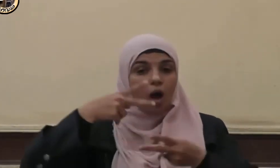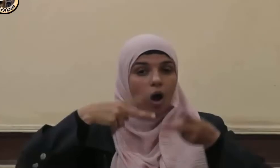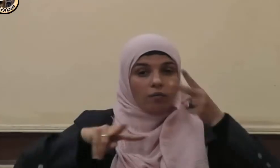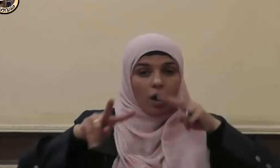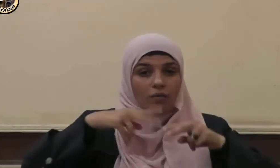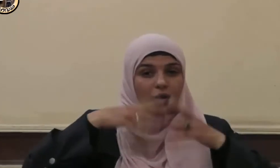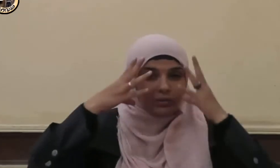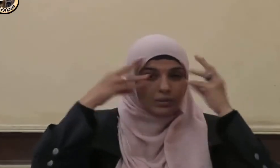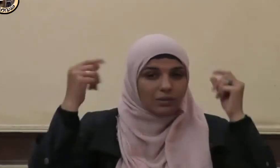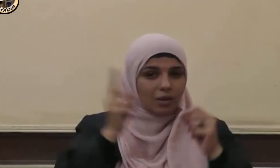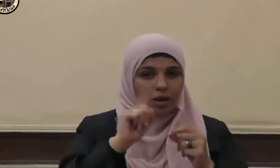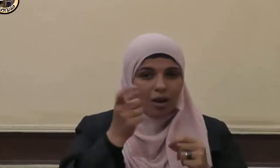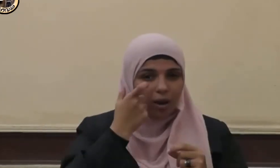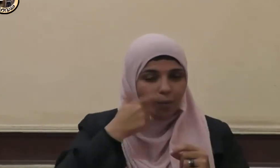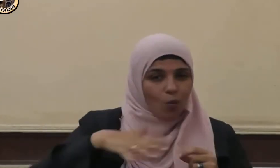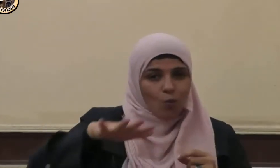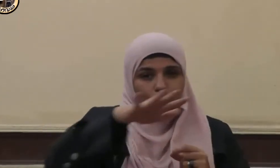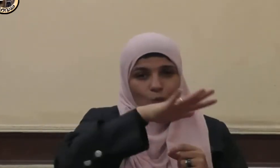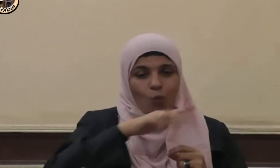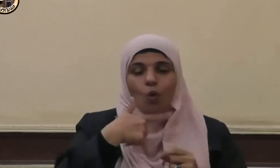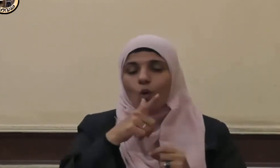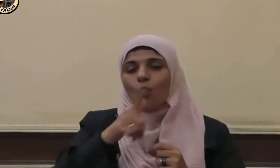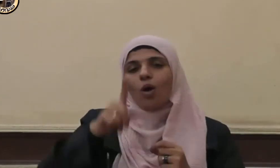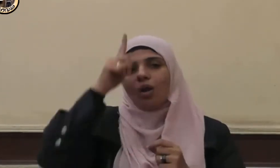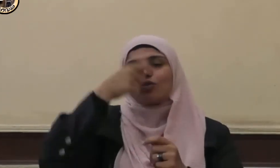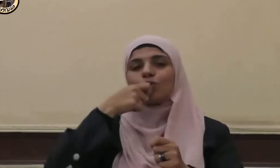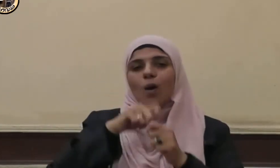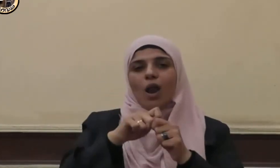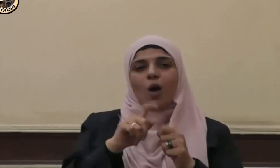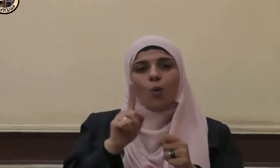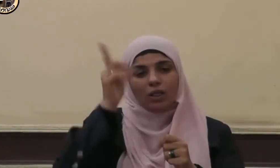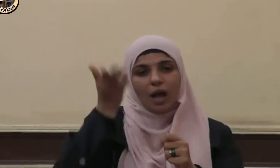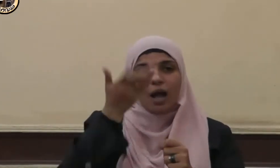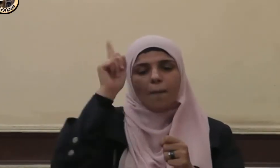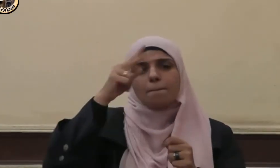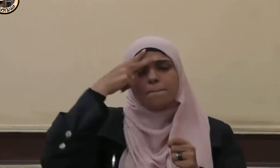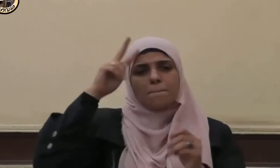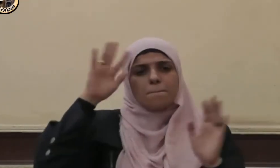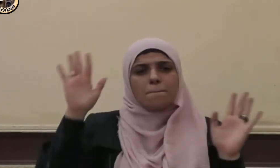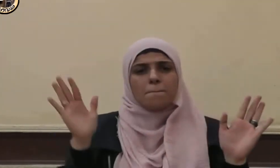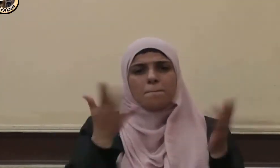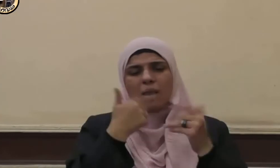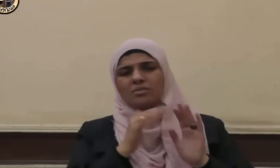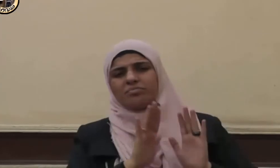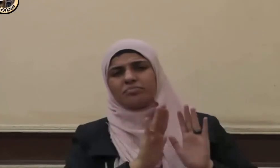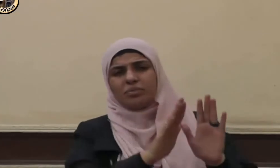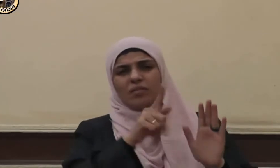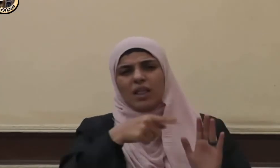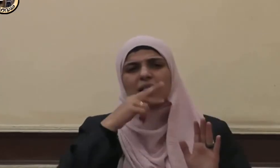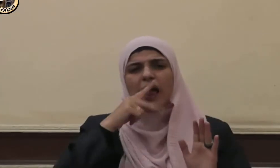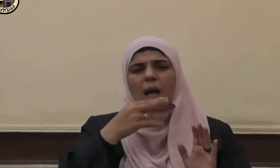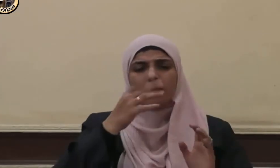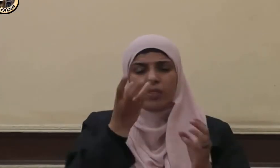ويقول جل شاده ومن يعش عن ذكر الرحمن نقيد له